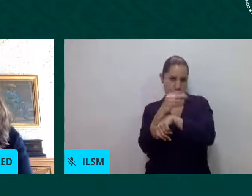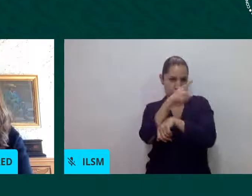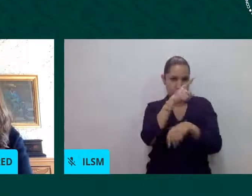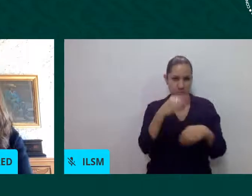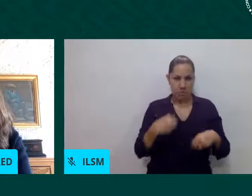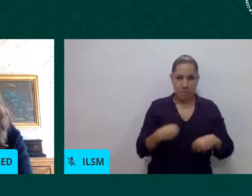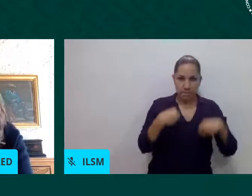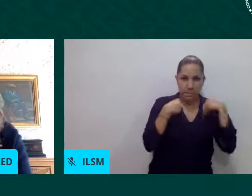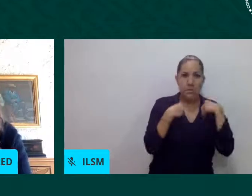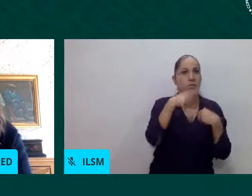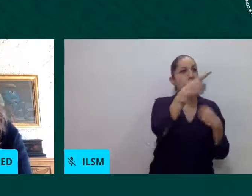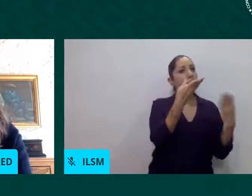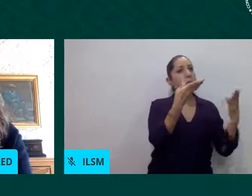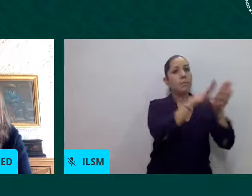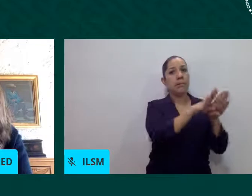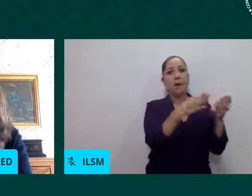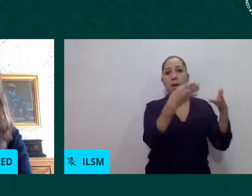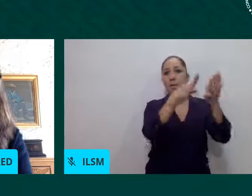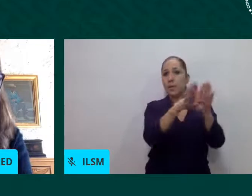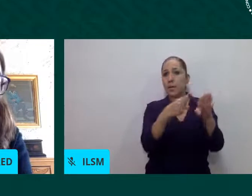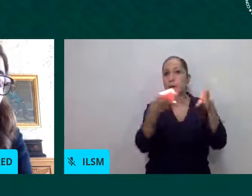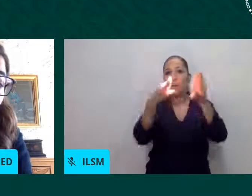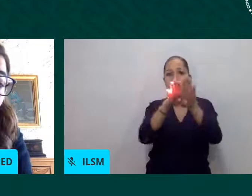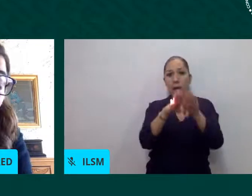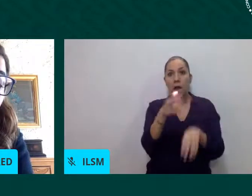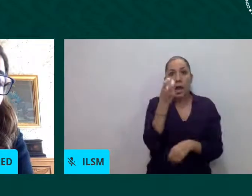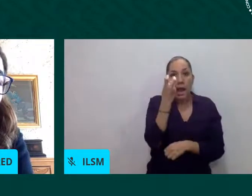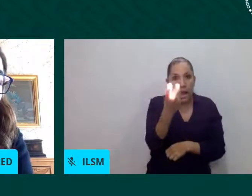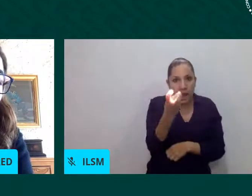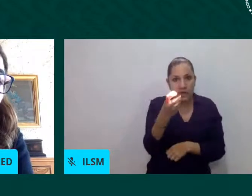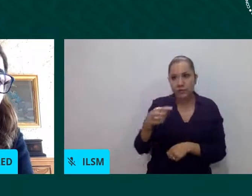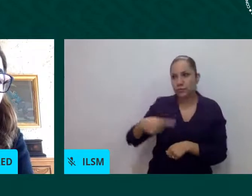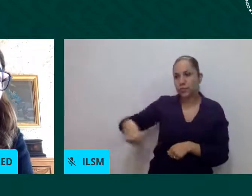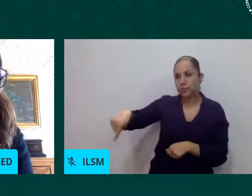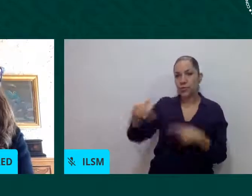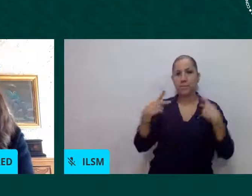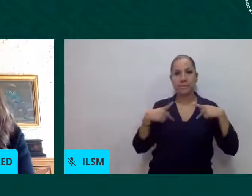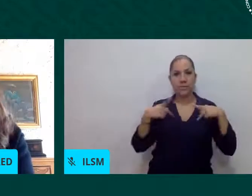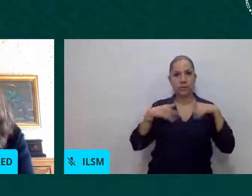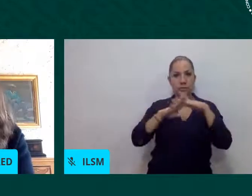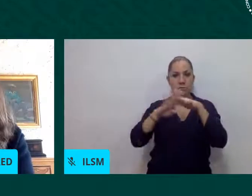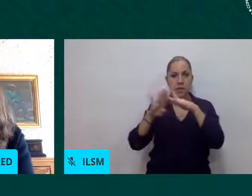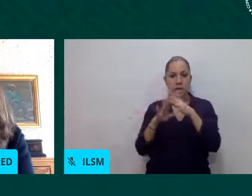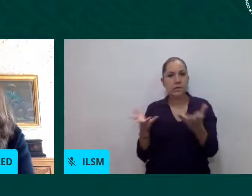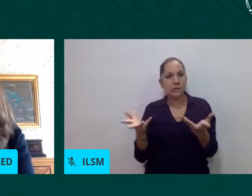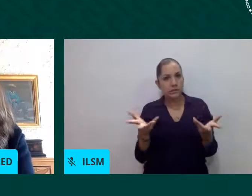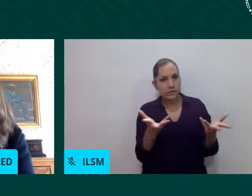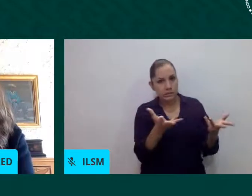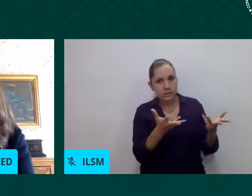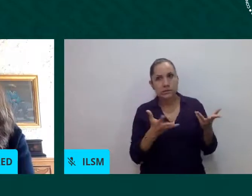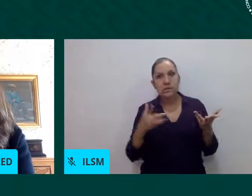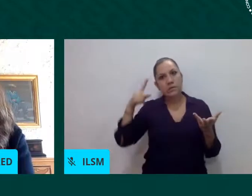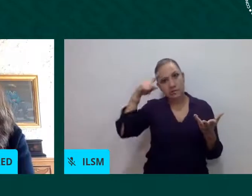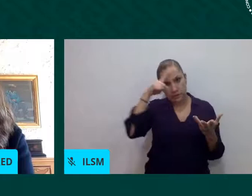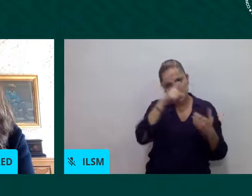México que afectó a personas migrantes, pero también a otros grupos de atención prioritaria. Algunos países han negado la entrada a sus